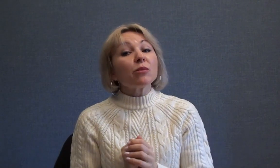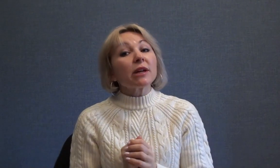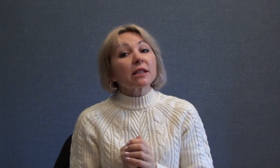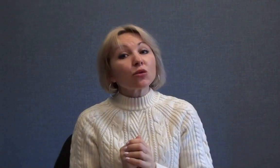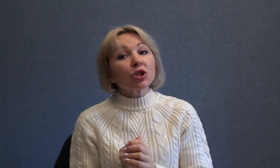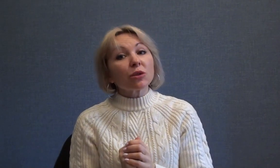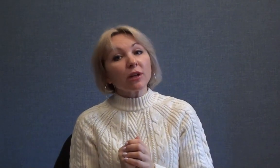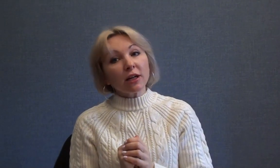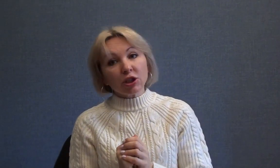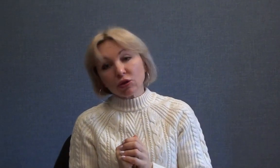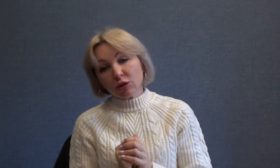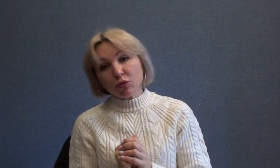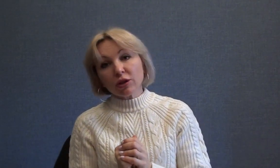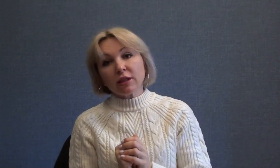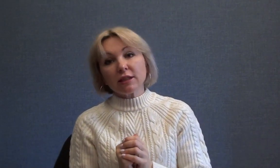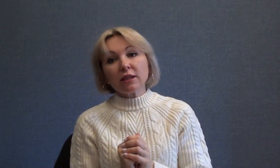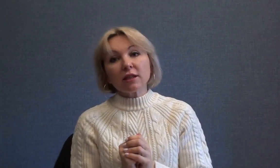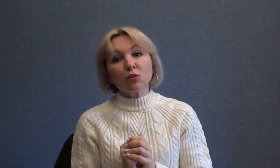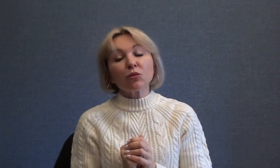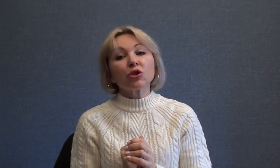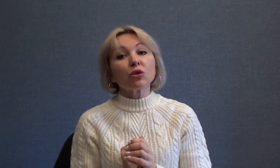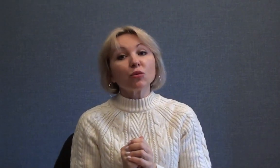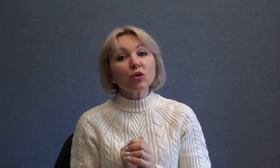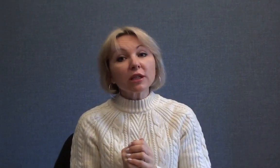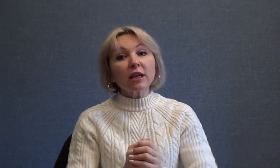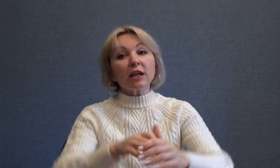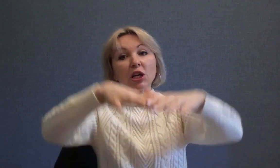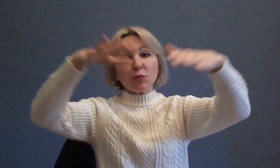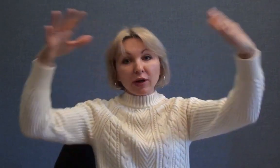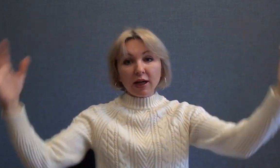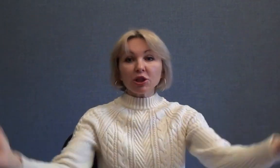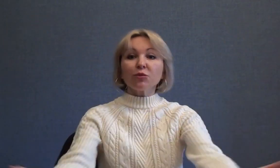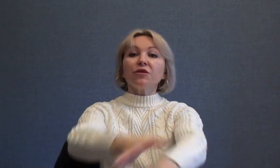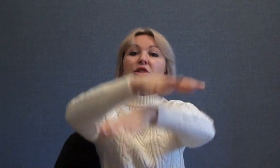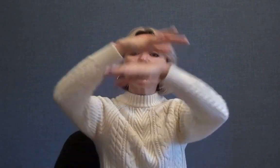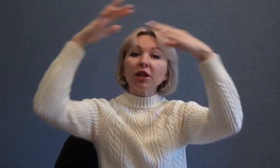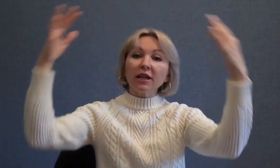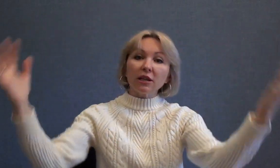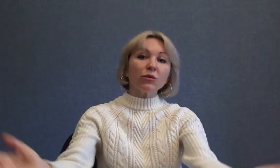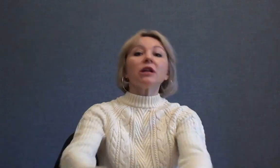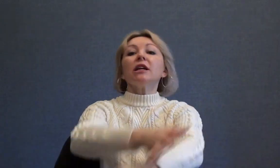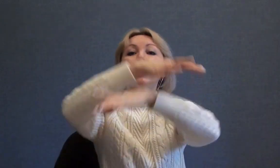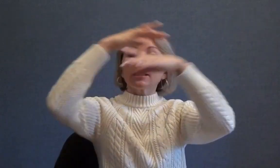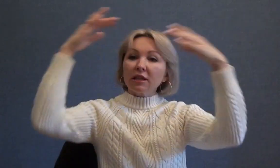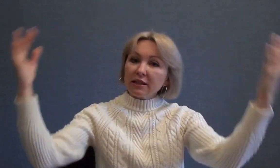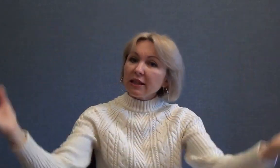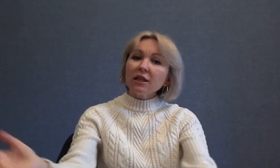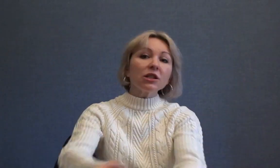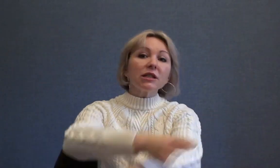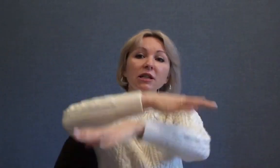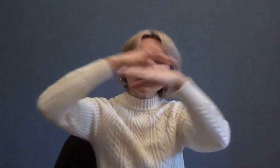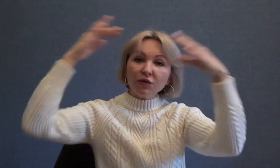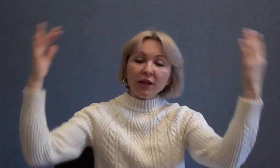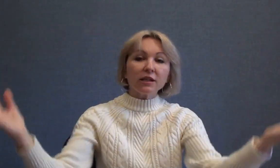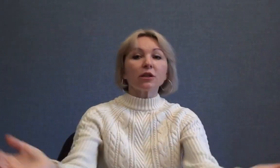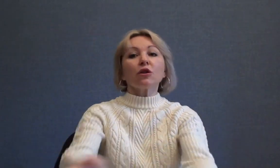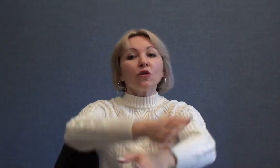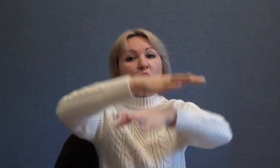послушаем, как же он смог это сделать с помощью музыки, и покажем движениями этот сильный-сильный ветер в